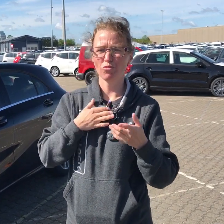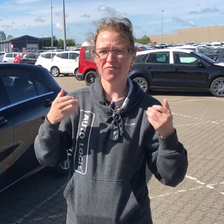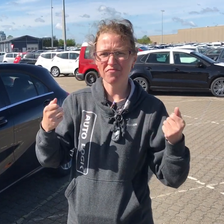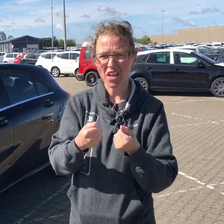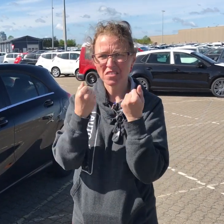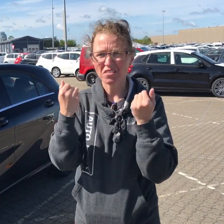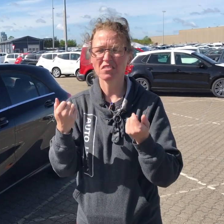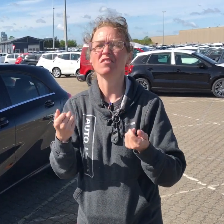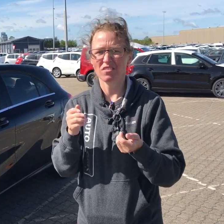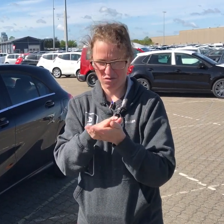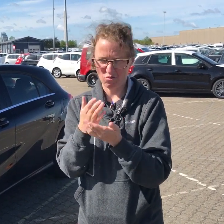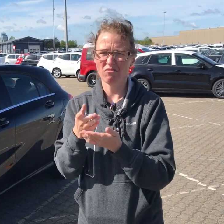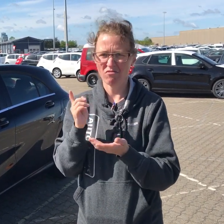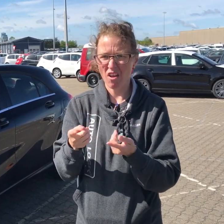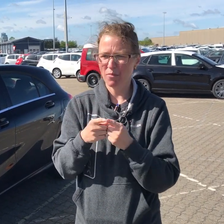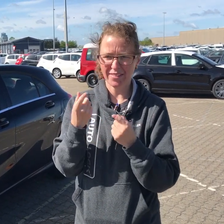Kun hvis vi har sommerfest eller sådan noget.